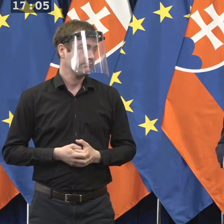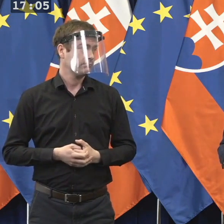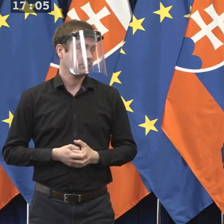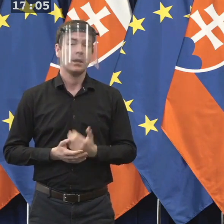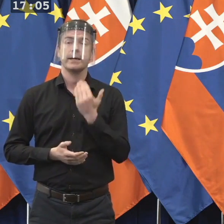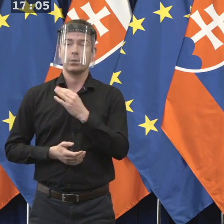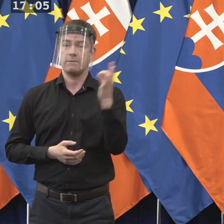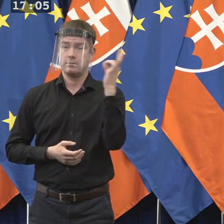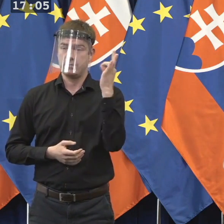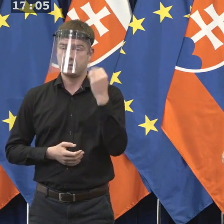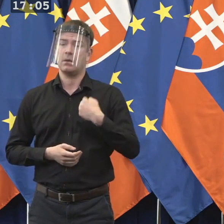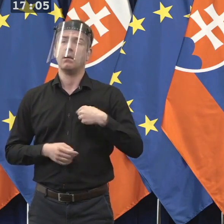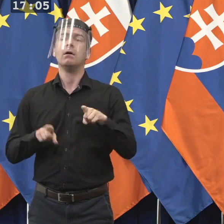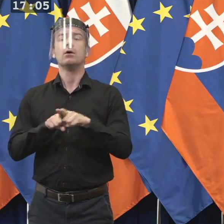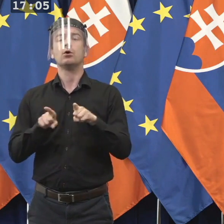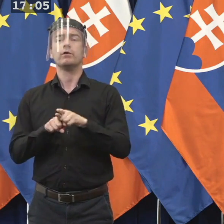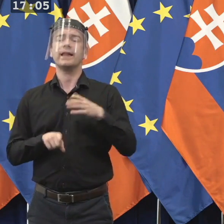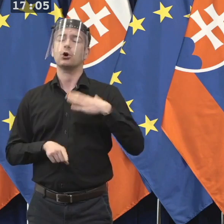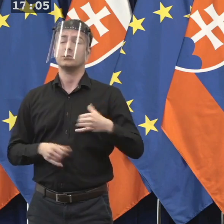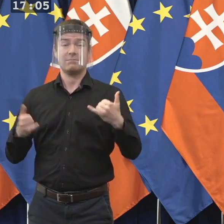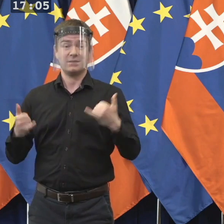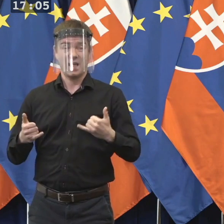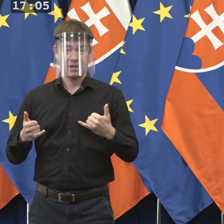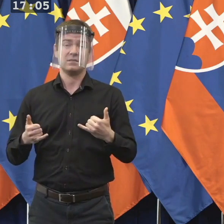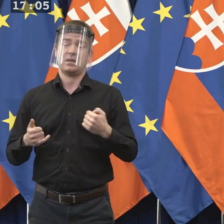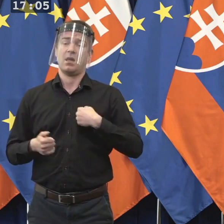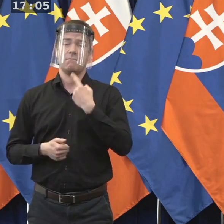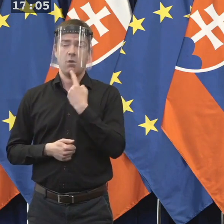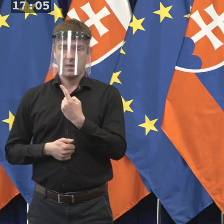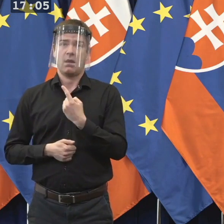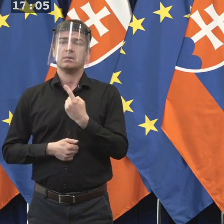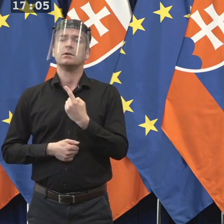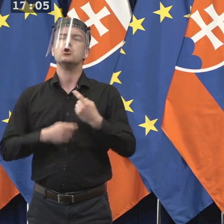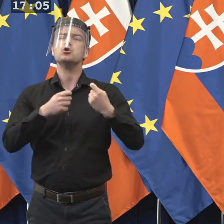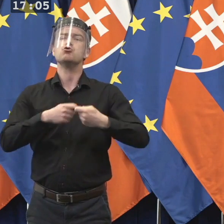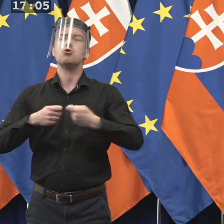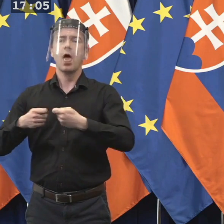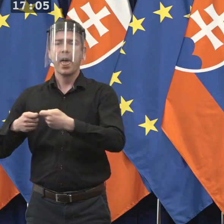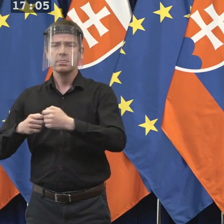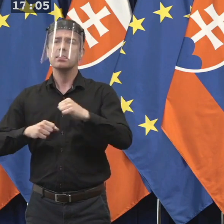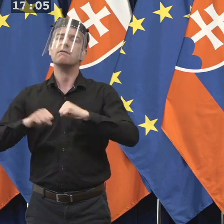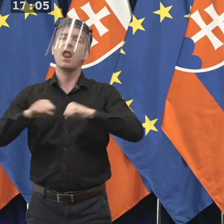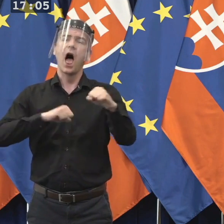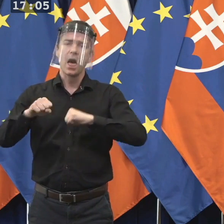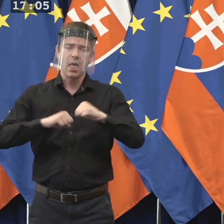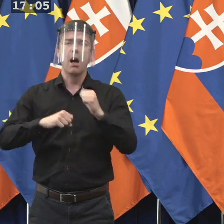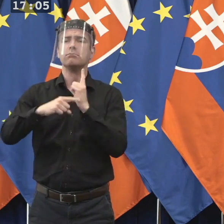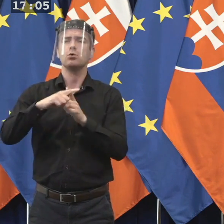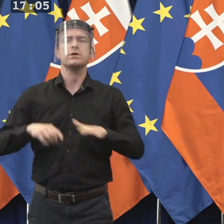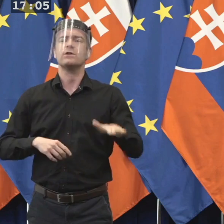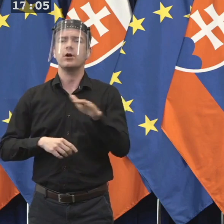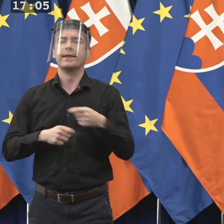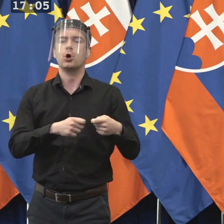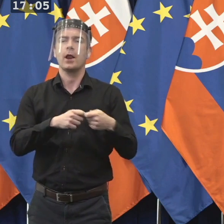Ďakujem veľmi pekne. Chcem aj za všetkých prítomných členov vlády aj za všetky koaličné strany vyjadriť